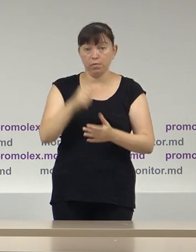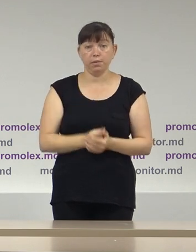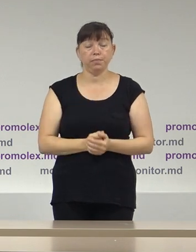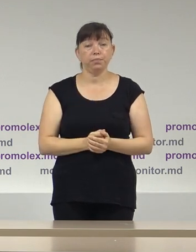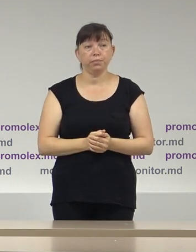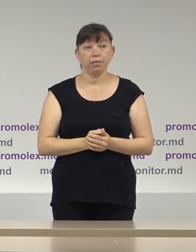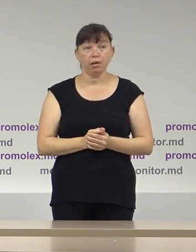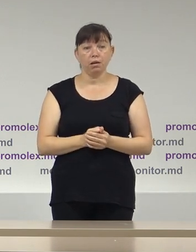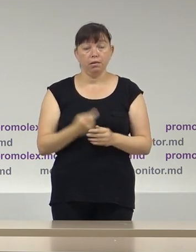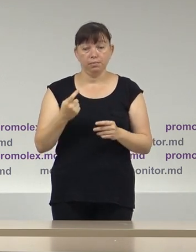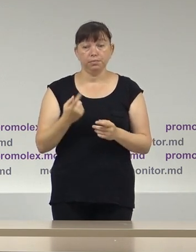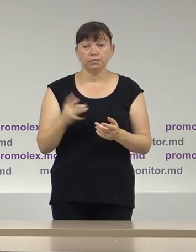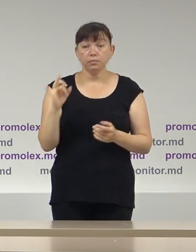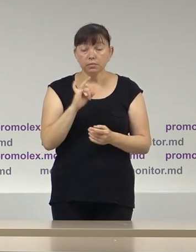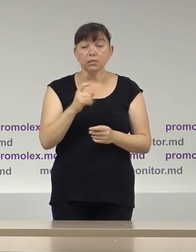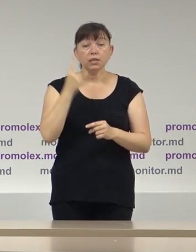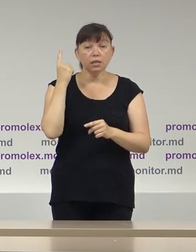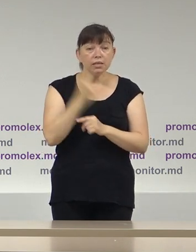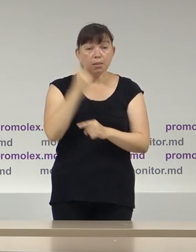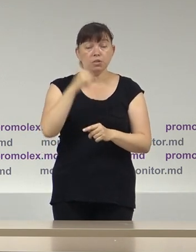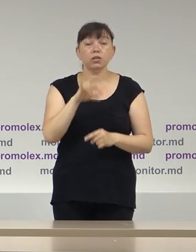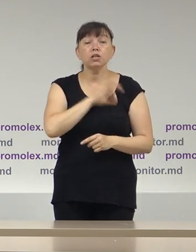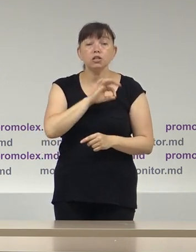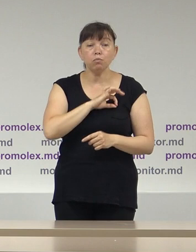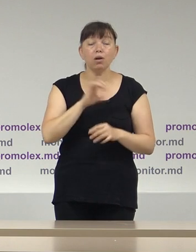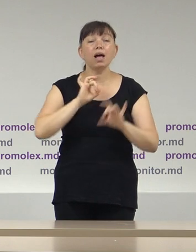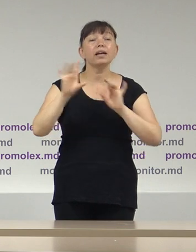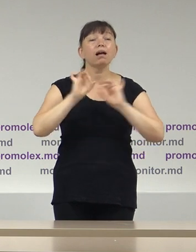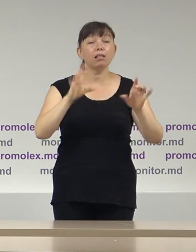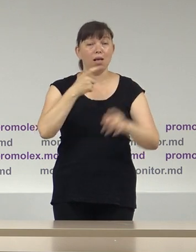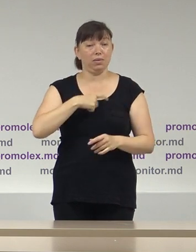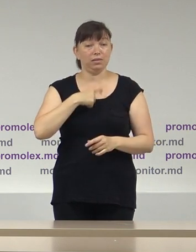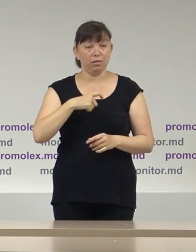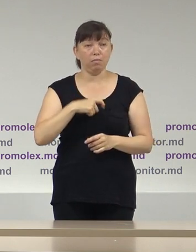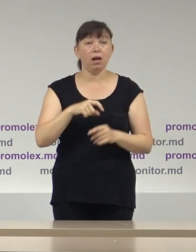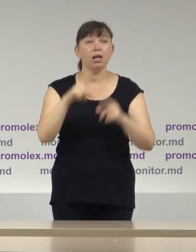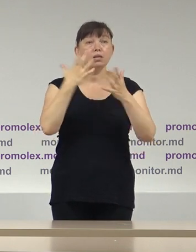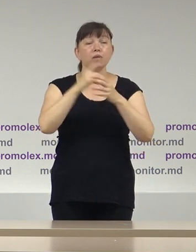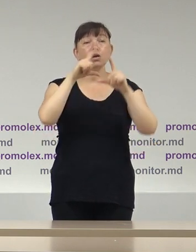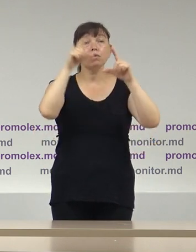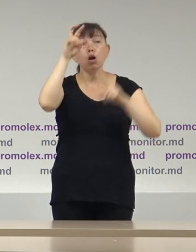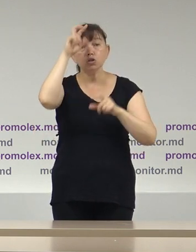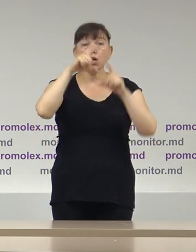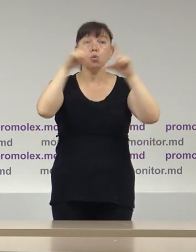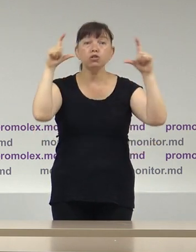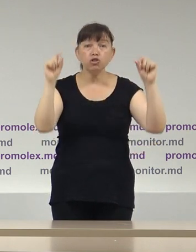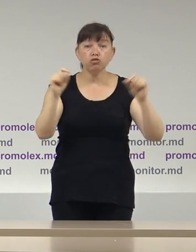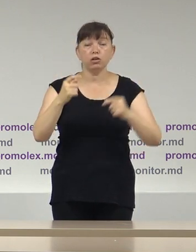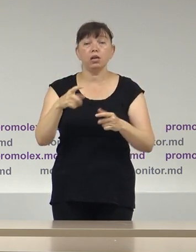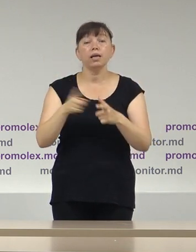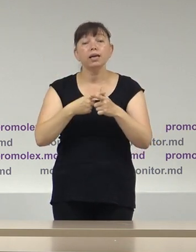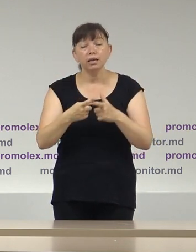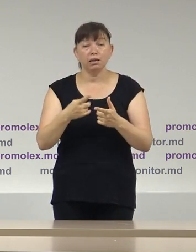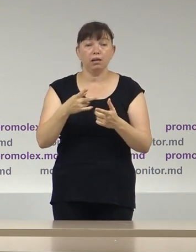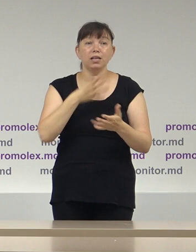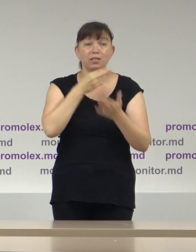în campanie electorală și interdicția utilizării în scop de publicitate electorală a instituției de stat sau a